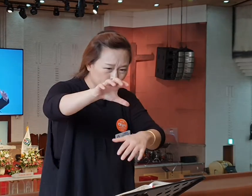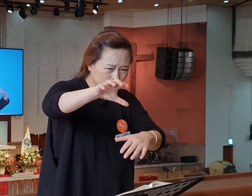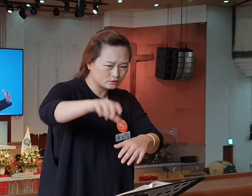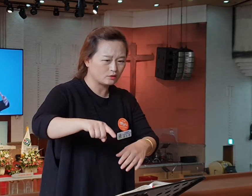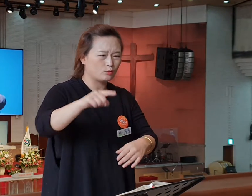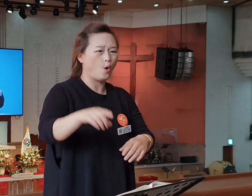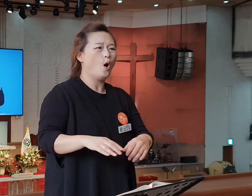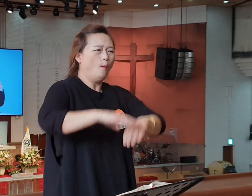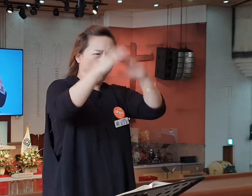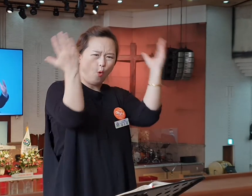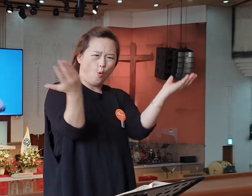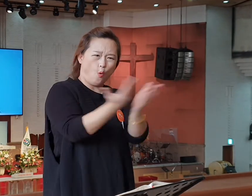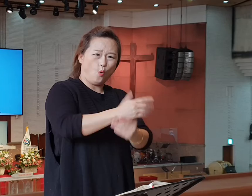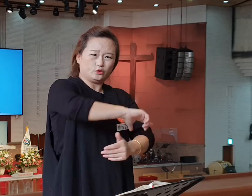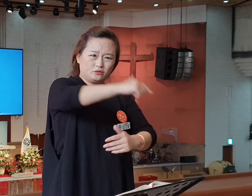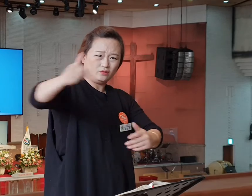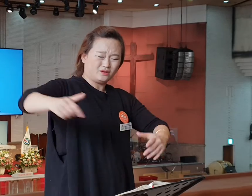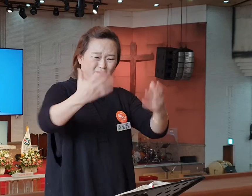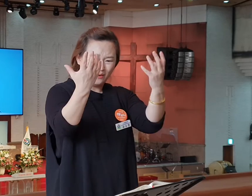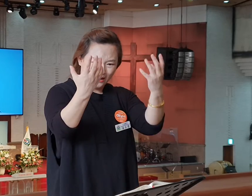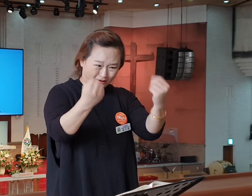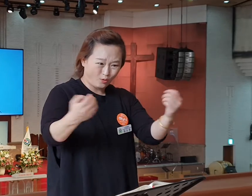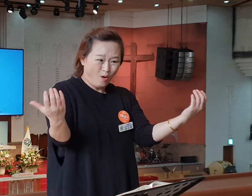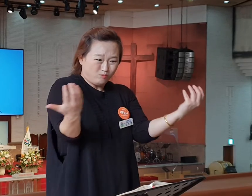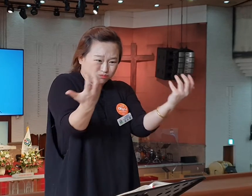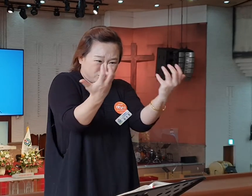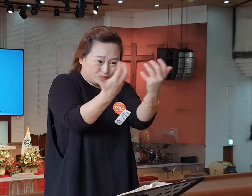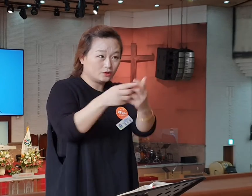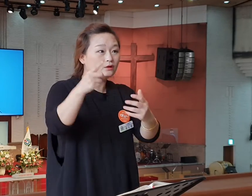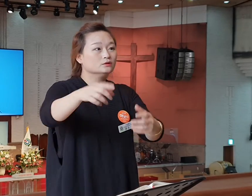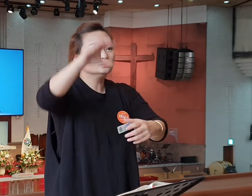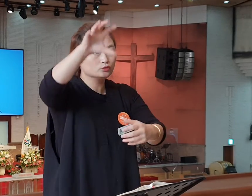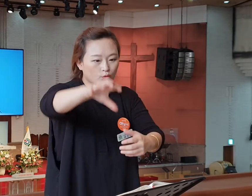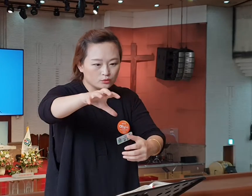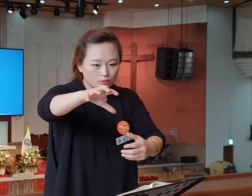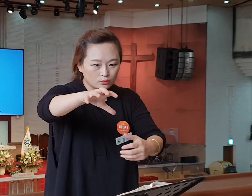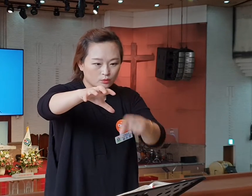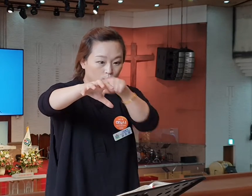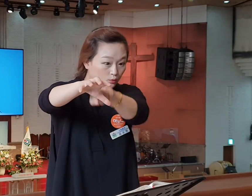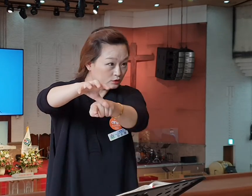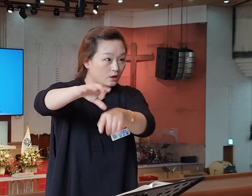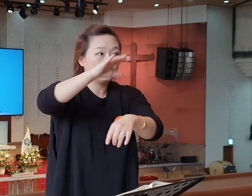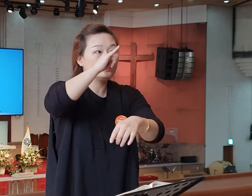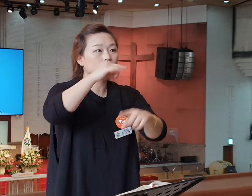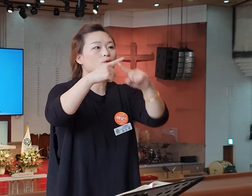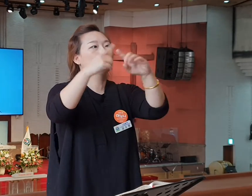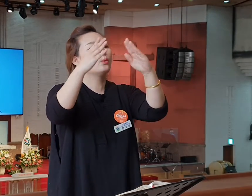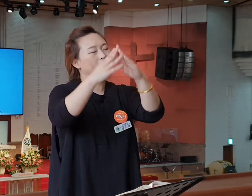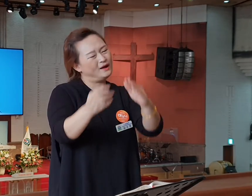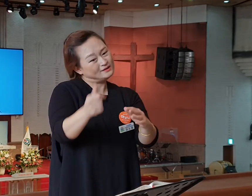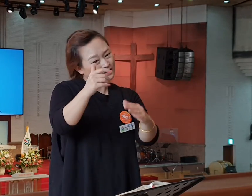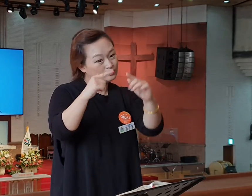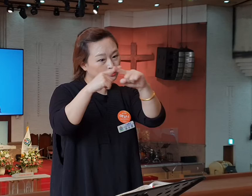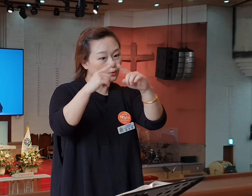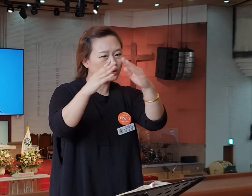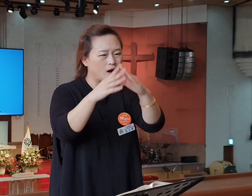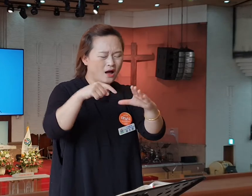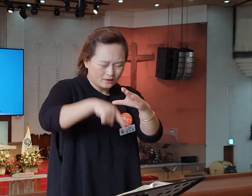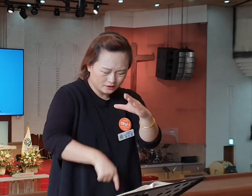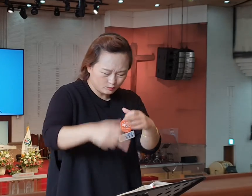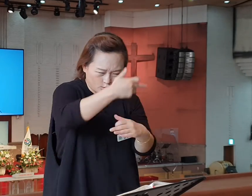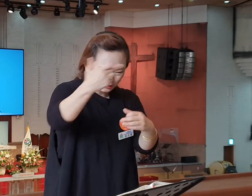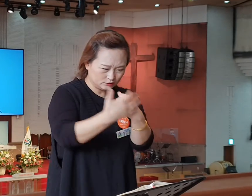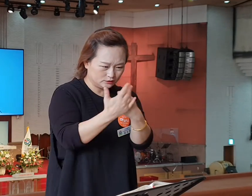난장팔뿐만 아니라 단단한 그 도시에 하지만 그 도시에 모여있는 그 사람들이 깊고 큰 은혜를